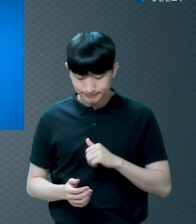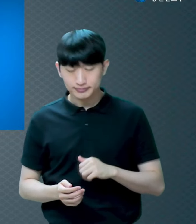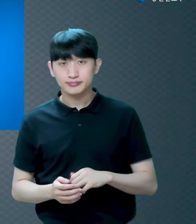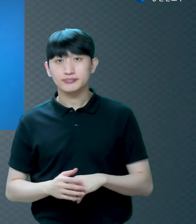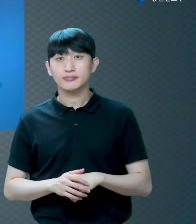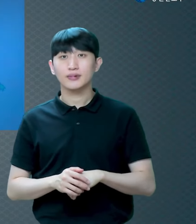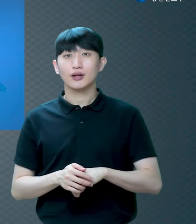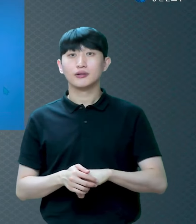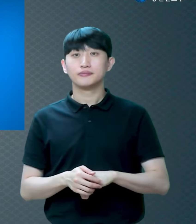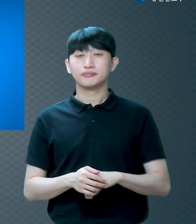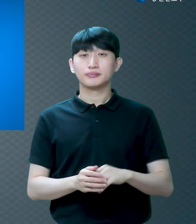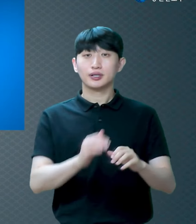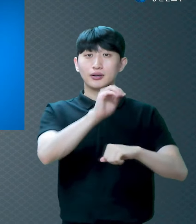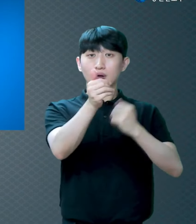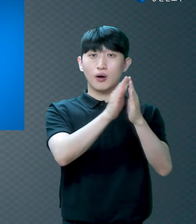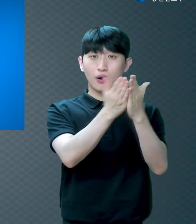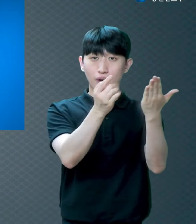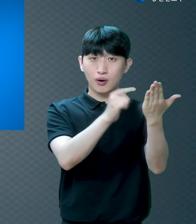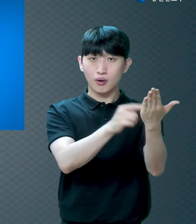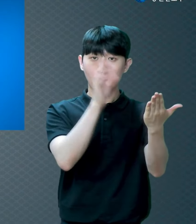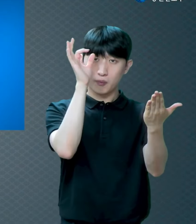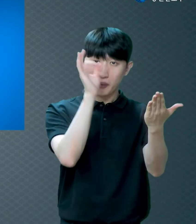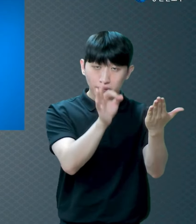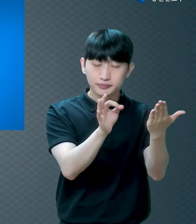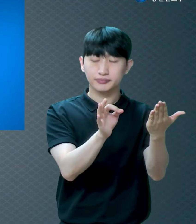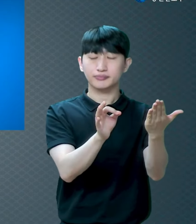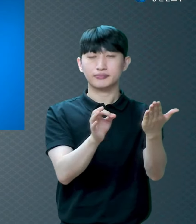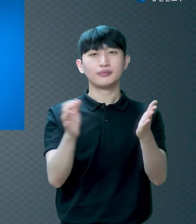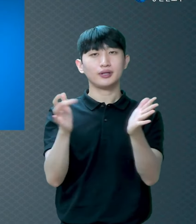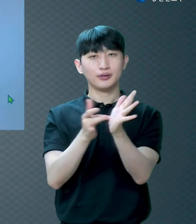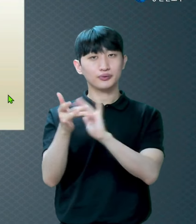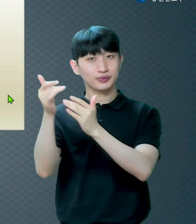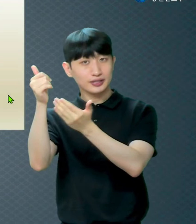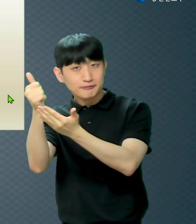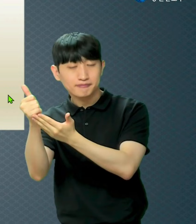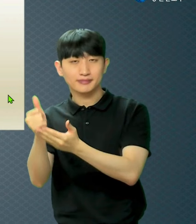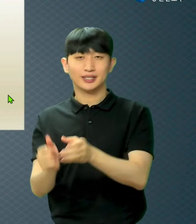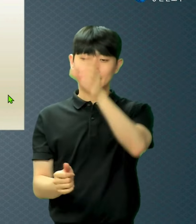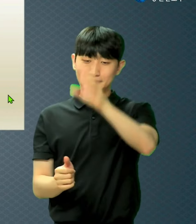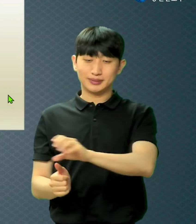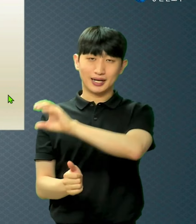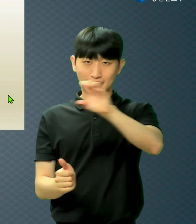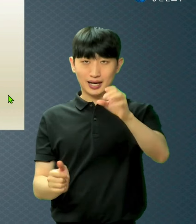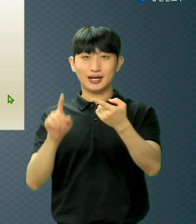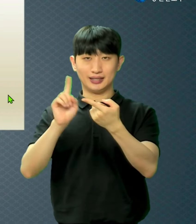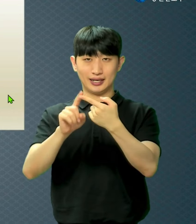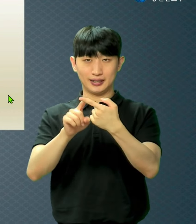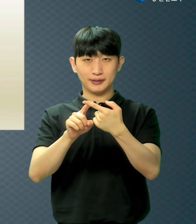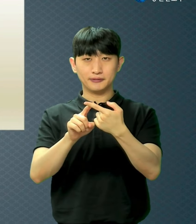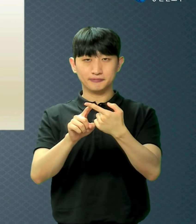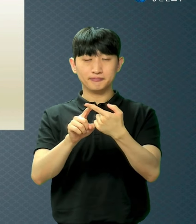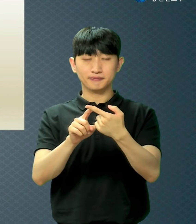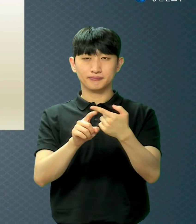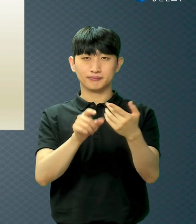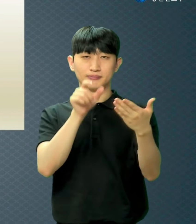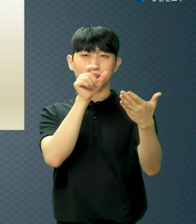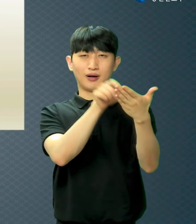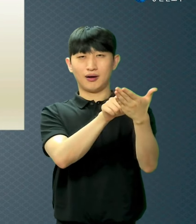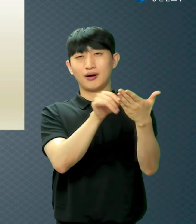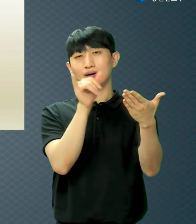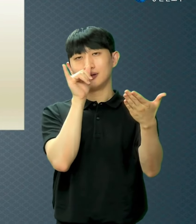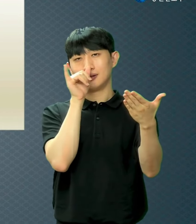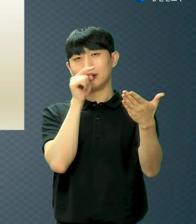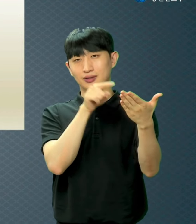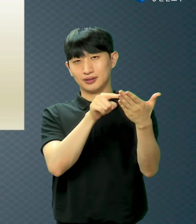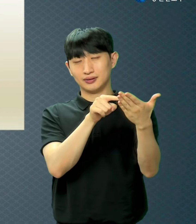십자가를 설명하고 있는 겁니다 그러면 십자가를 통해서 우리에게 주시는 교훈